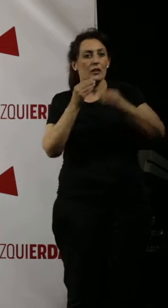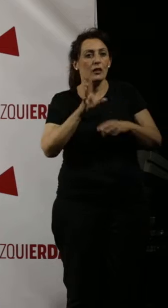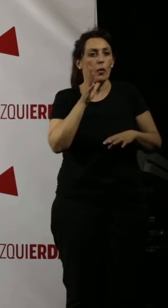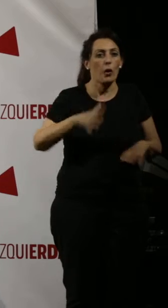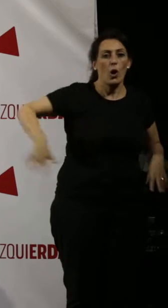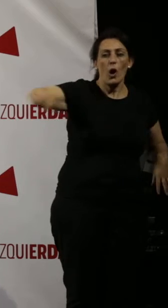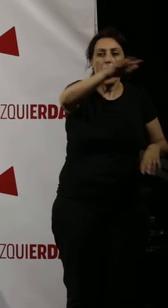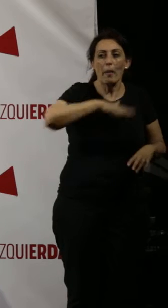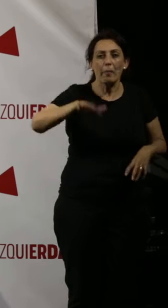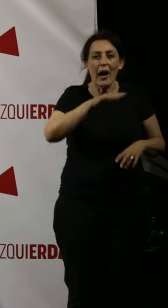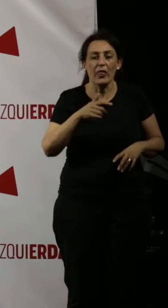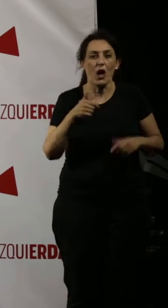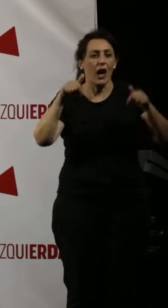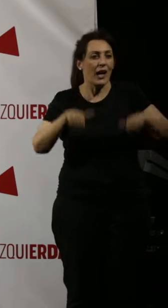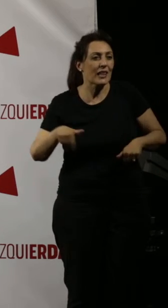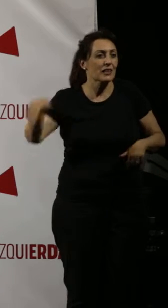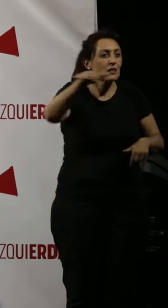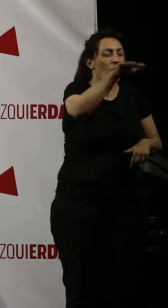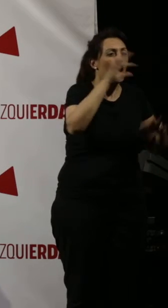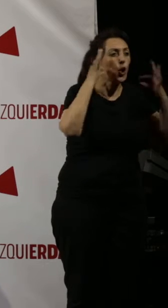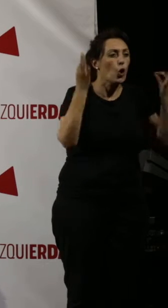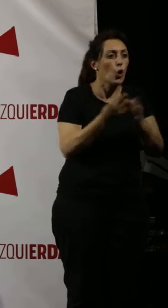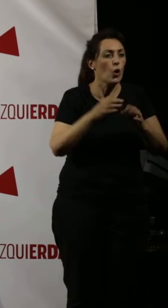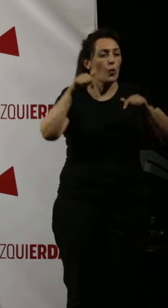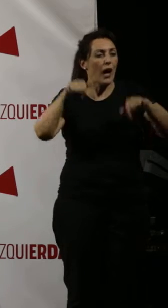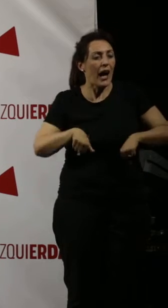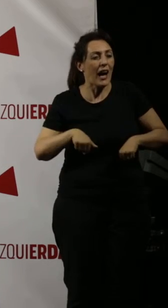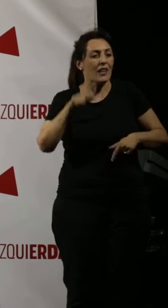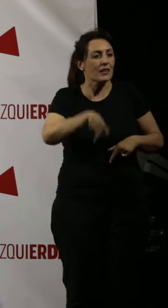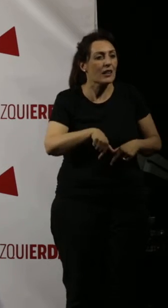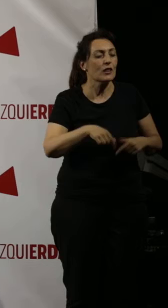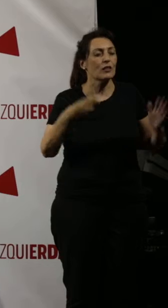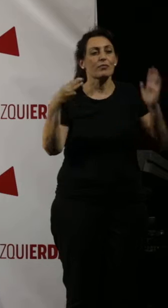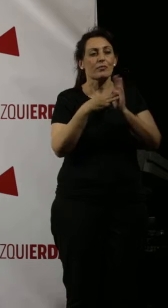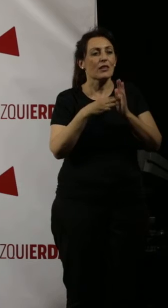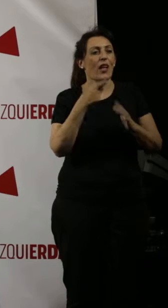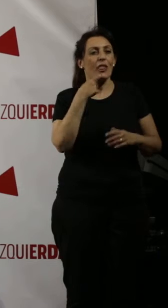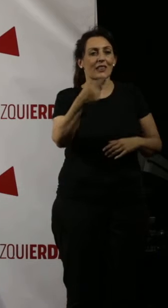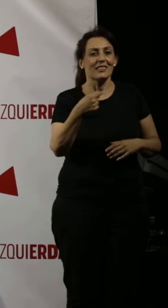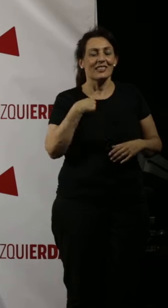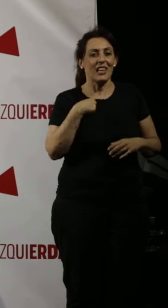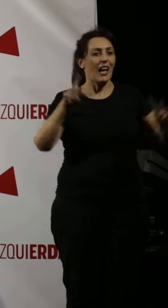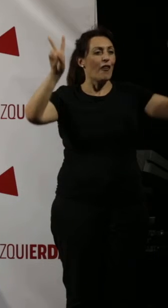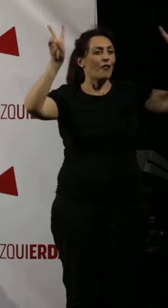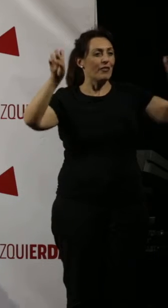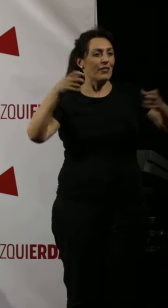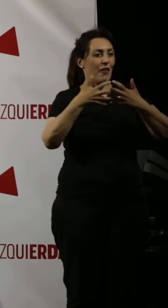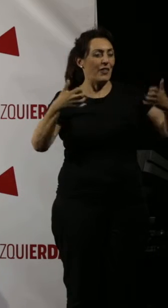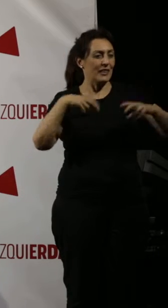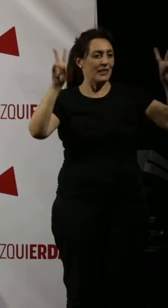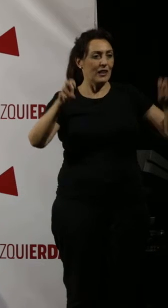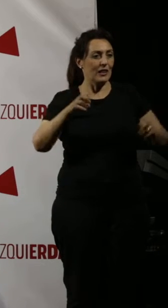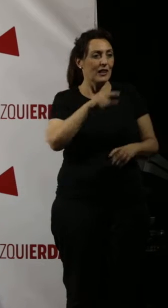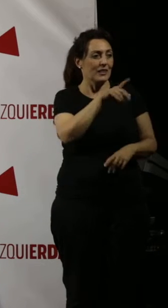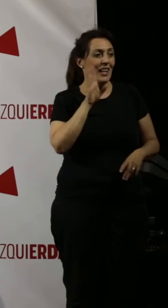de espacios que van y vienen, creo que ha habido aquí una metáfora formidable cuando me encuentro entre los oradores a una persona